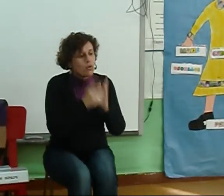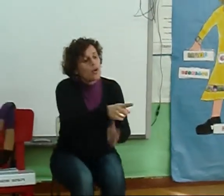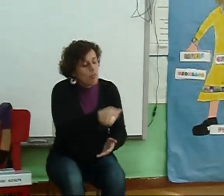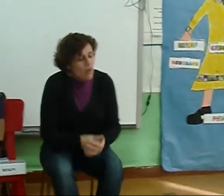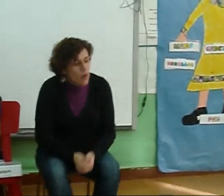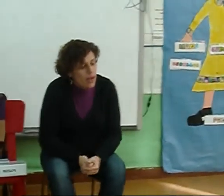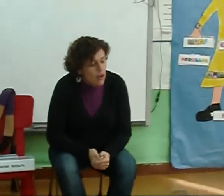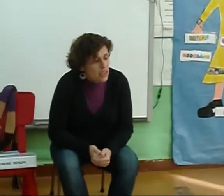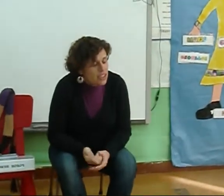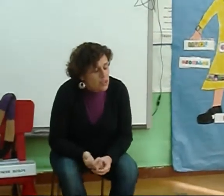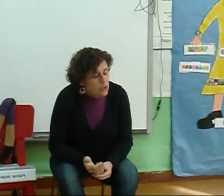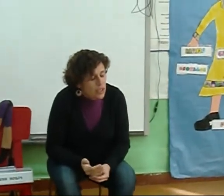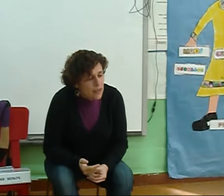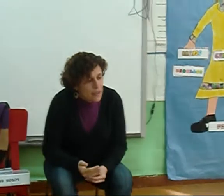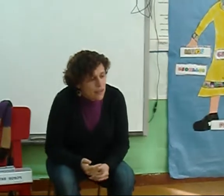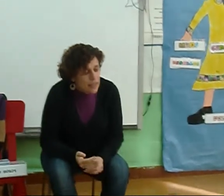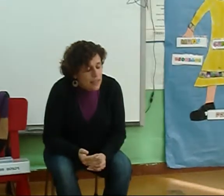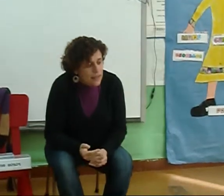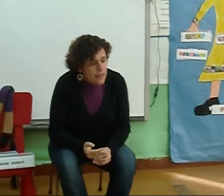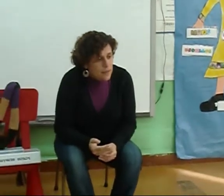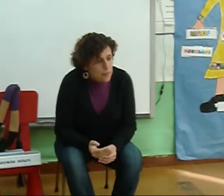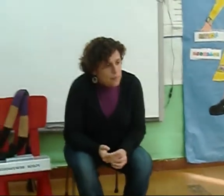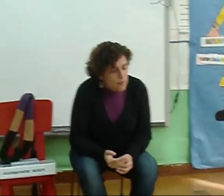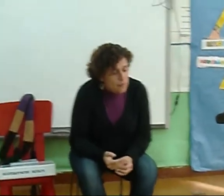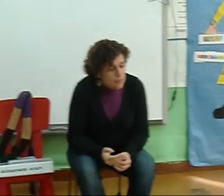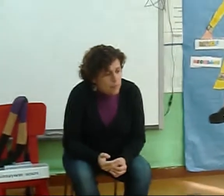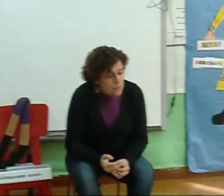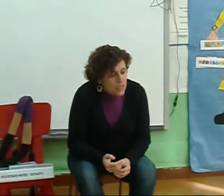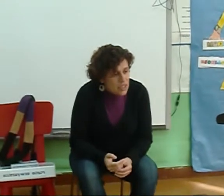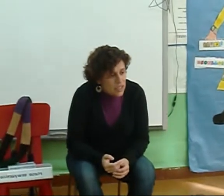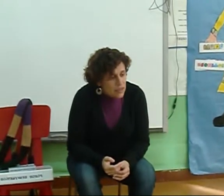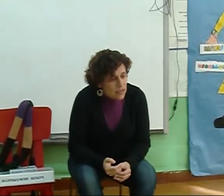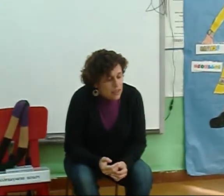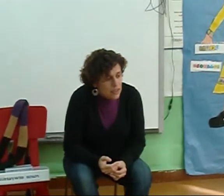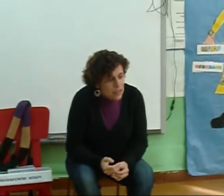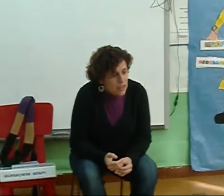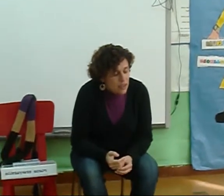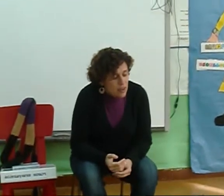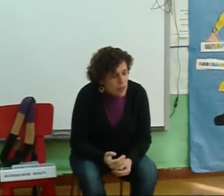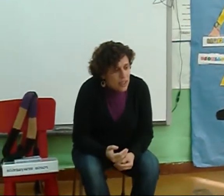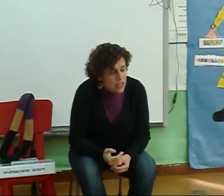Paula, a outra que che guste? La naranja Que sabemos o signo tamén Como o signo